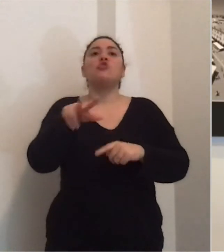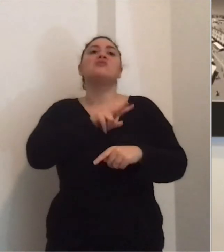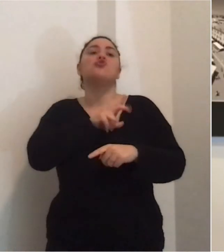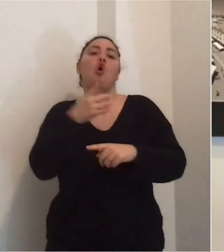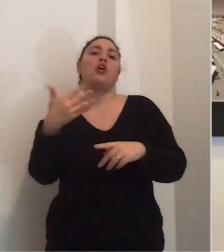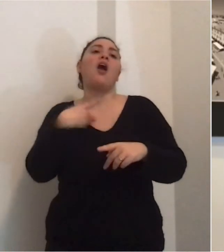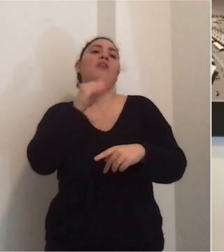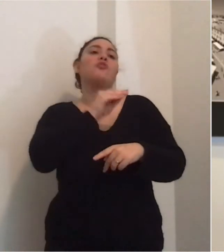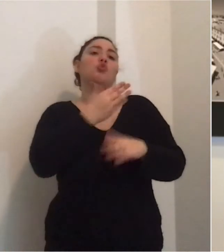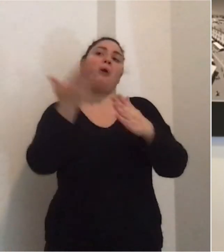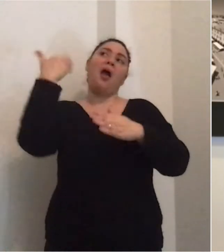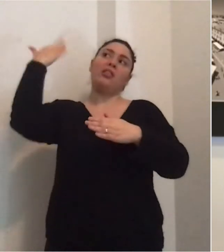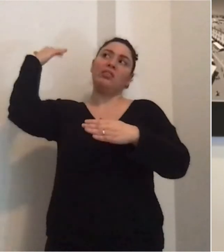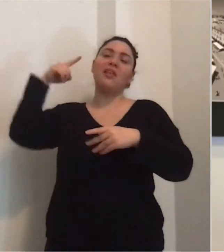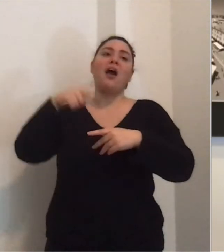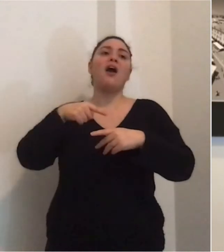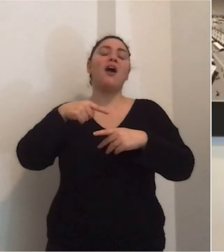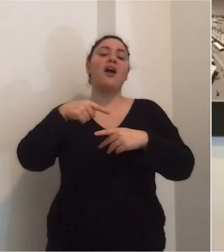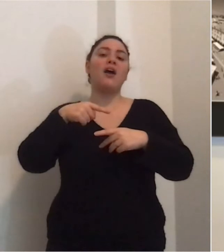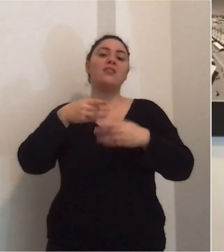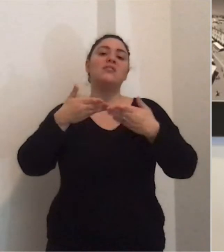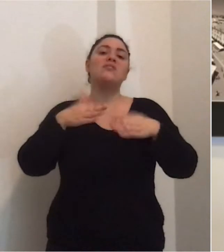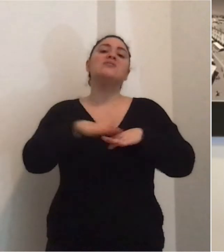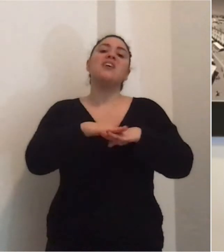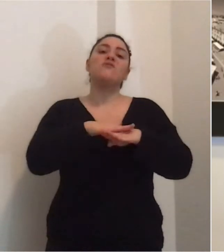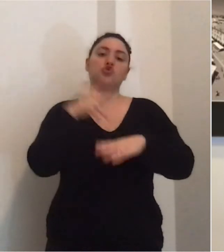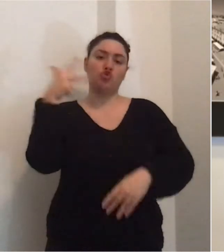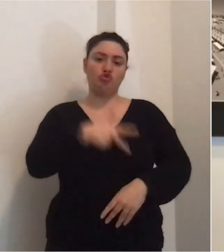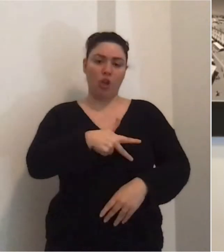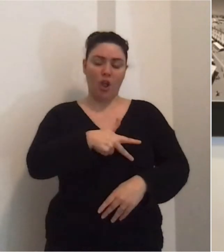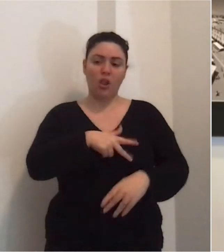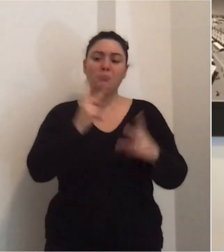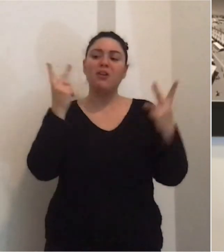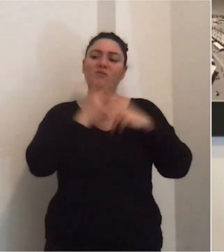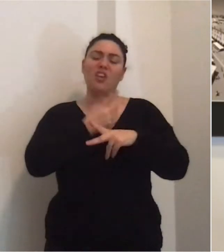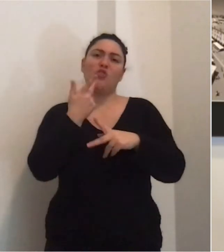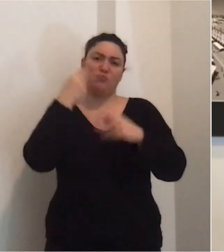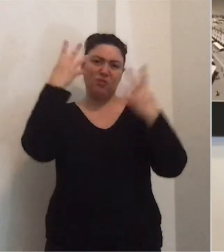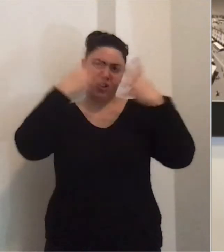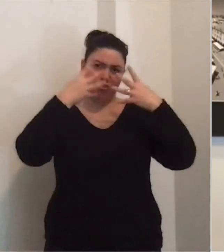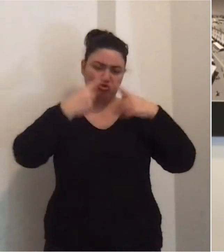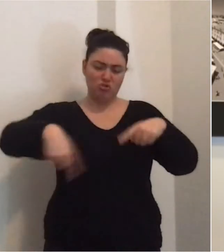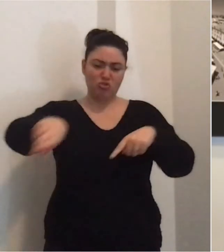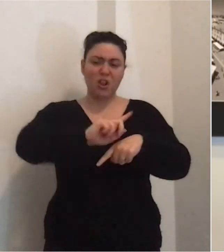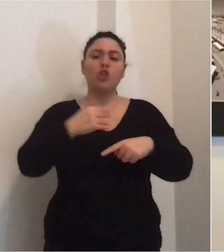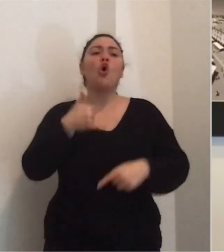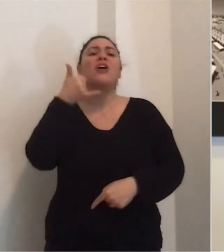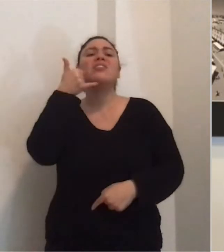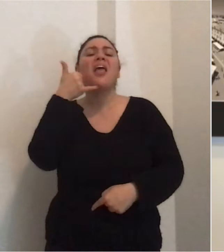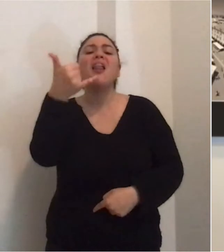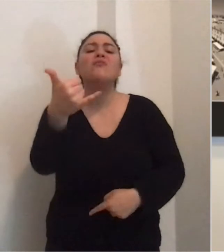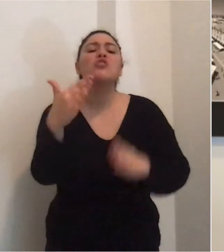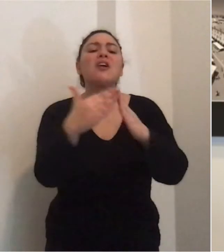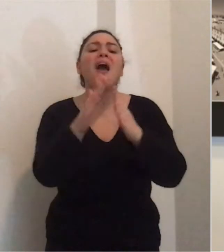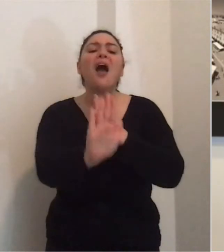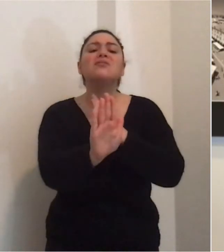accesso ai servizi sociali ma vorrei stimolare un ragionamento in più. Se stiamo telefonando a casa non stiamo vendendo